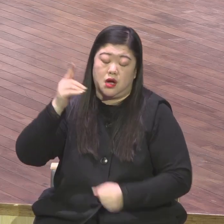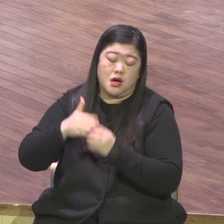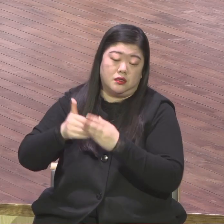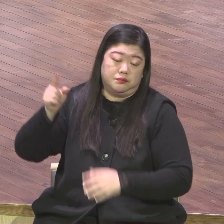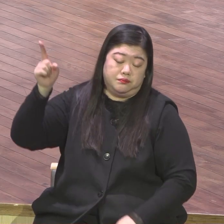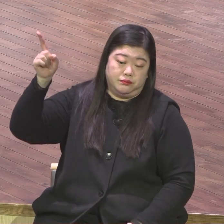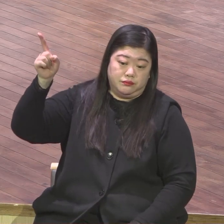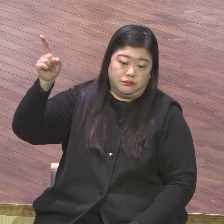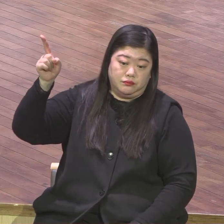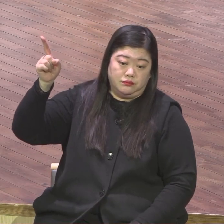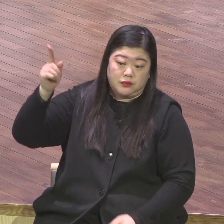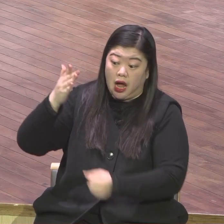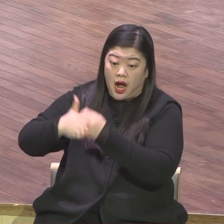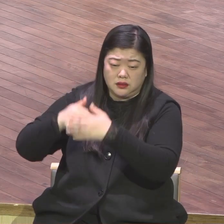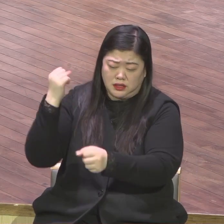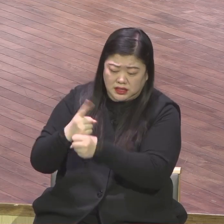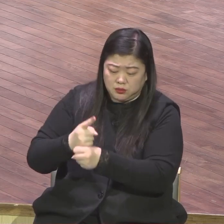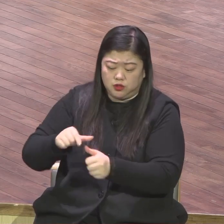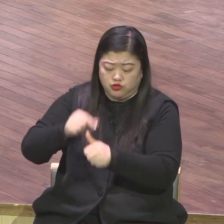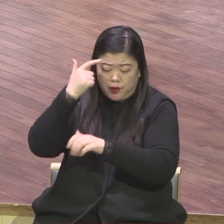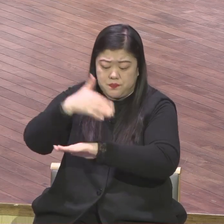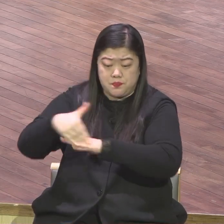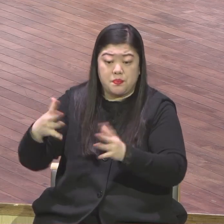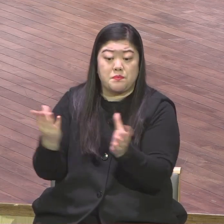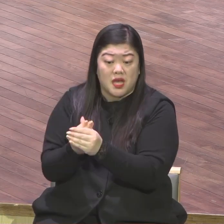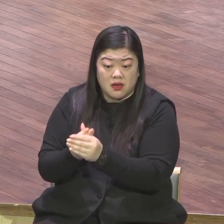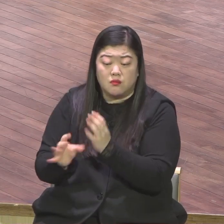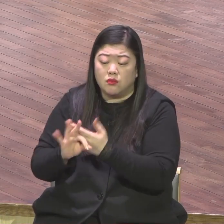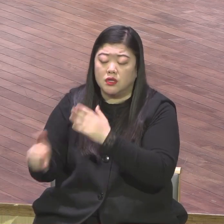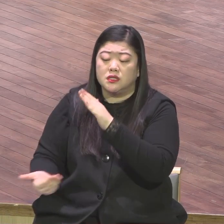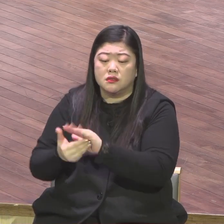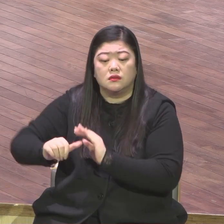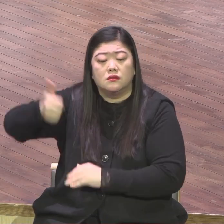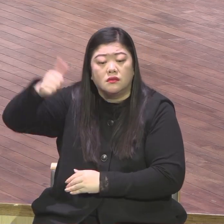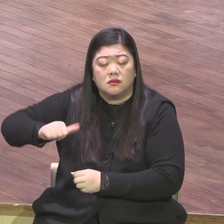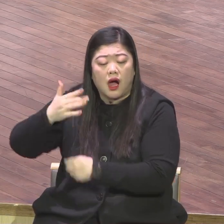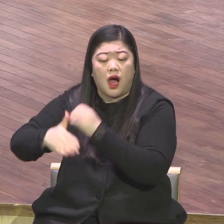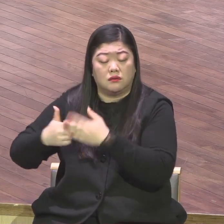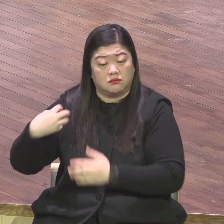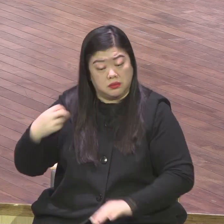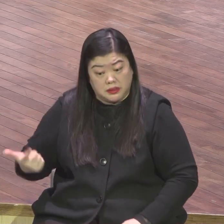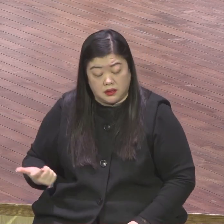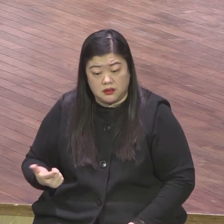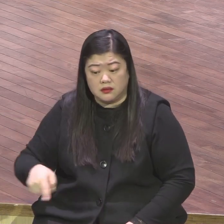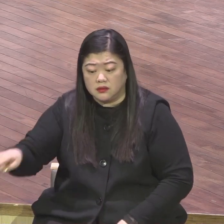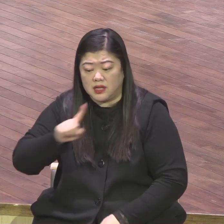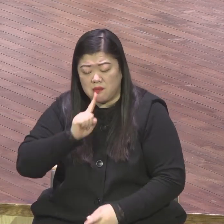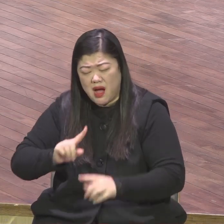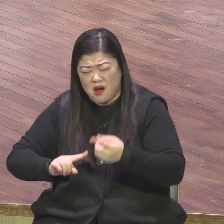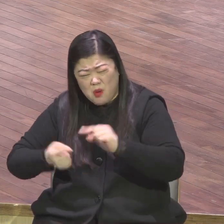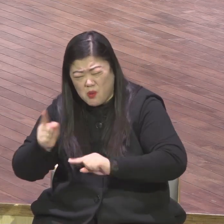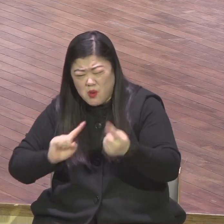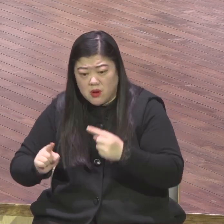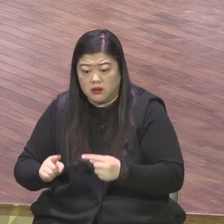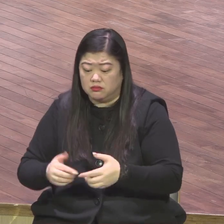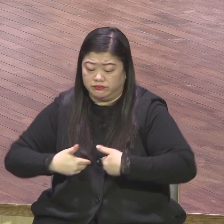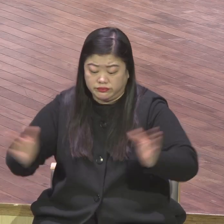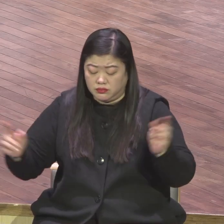상관없이 누구든지 구원의 축복 속으로 들어오게 되어 있다 그래서 우리가 2, 3, 7 나라 오천족